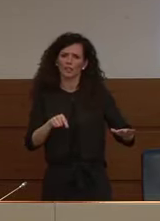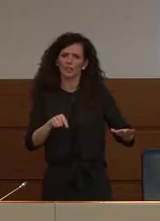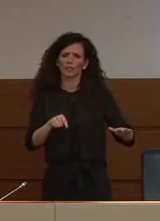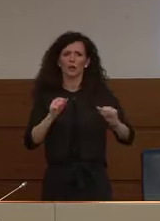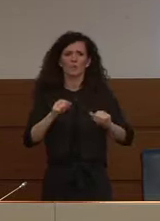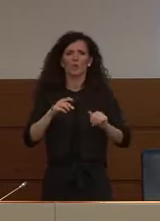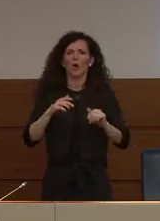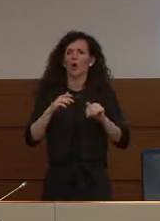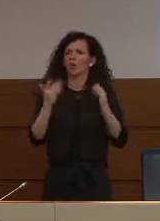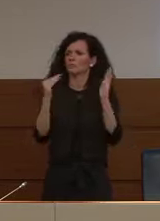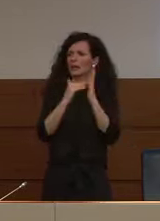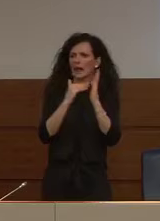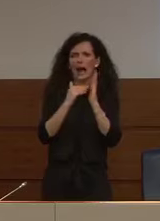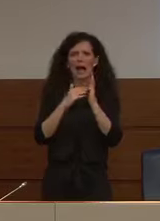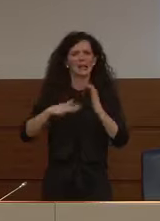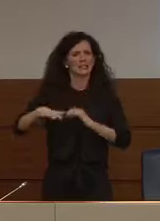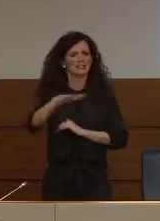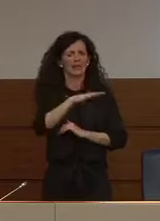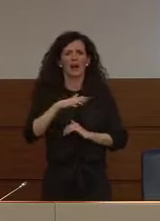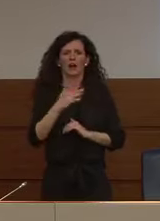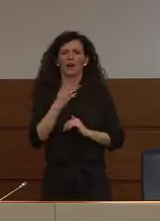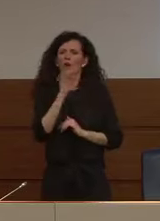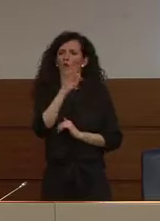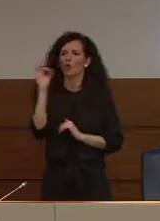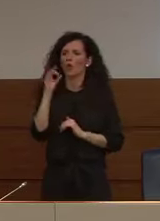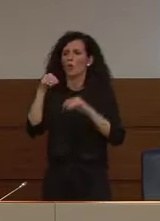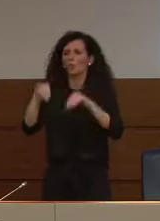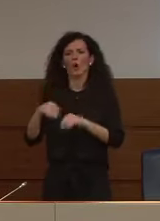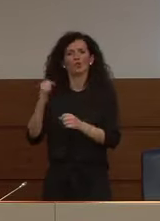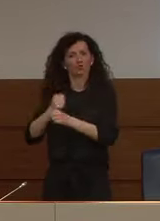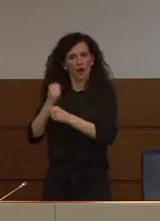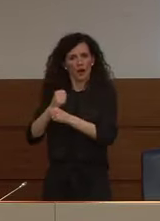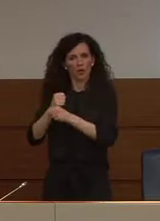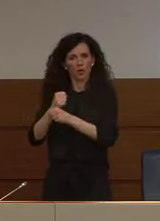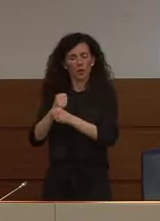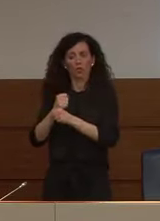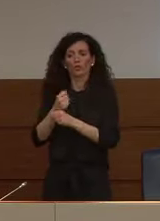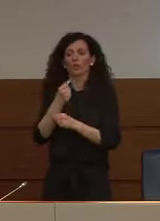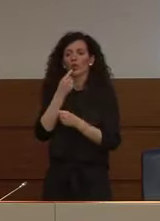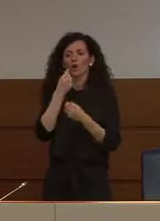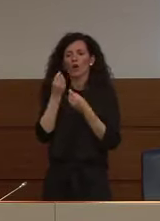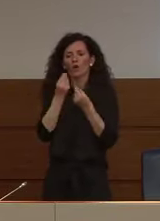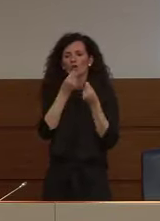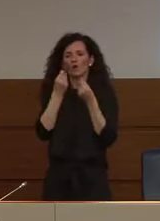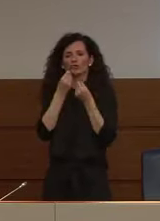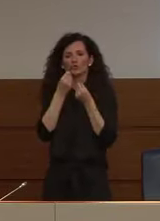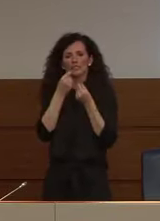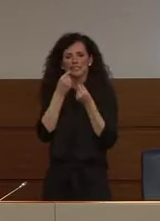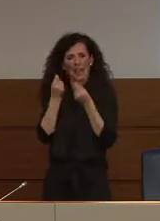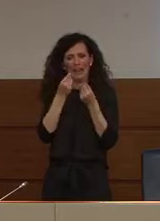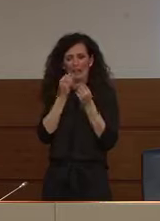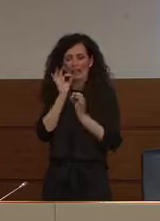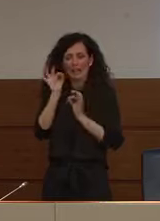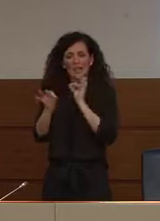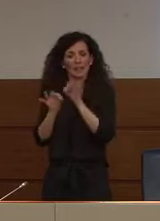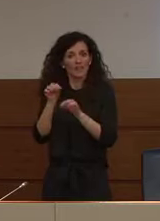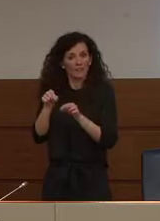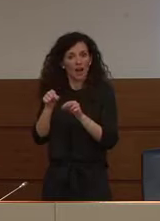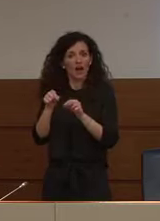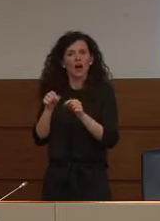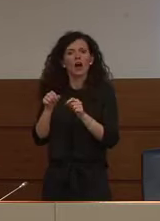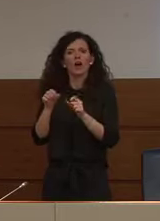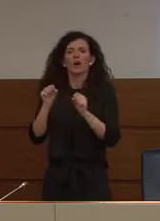ambienti familiari piuttosto che lavorativi per un po' di tempo possano avere